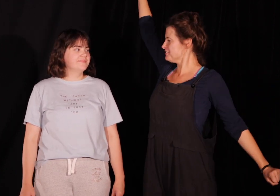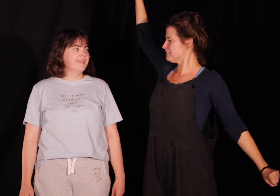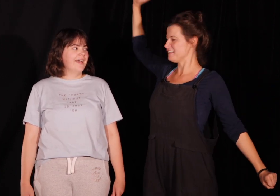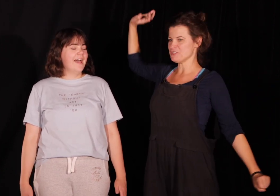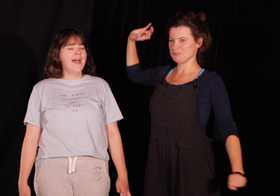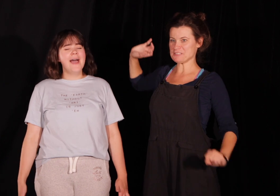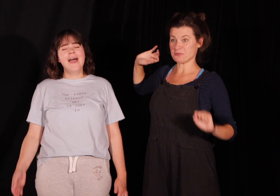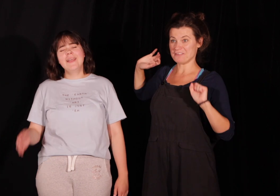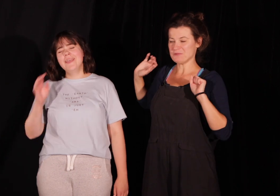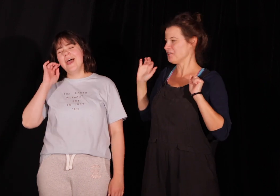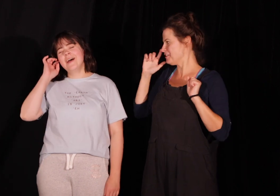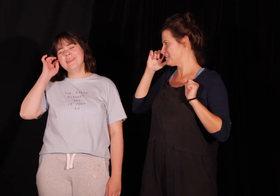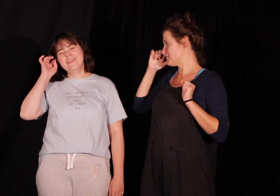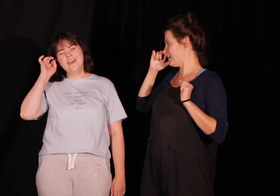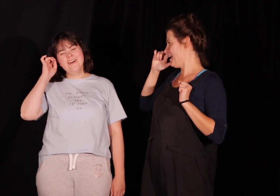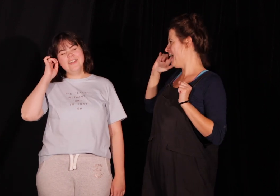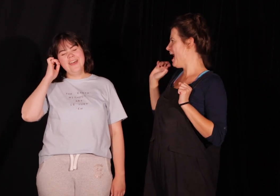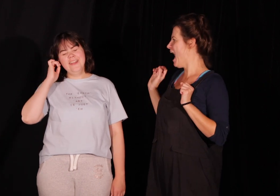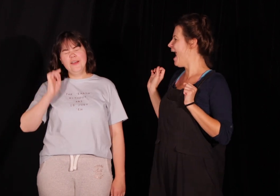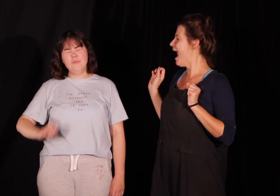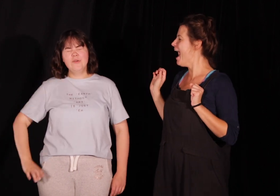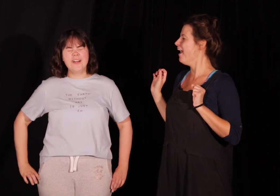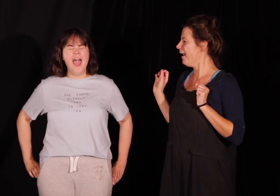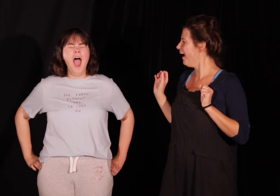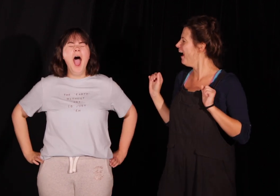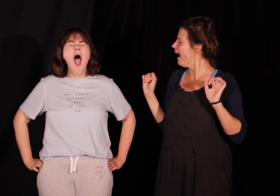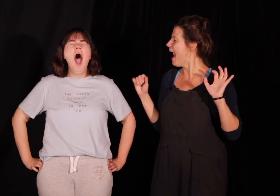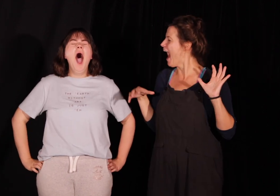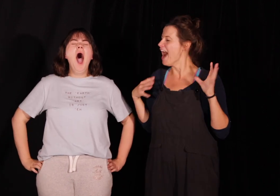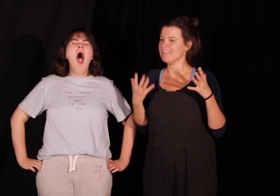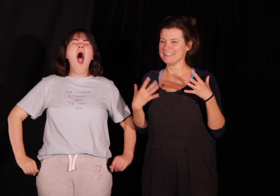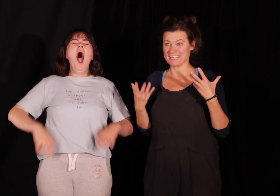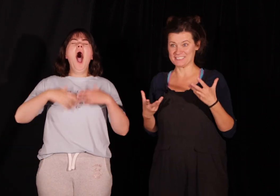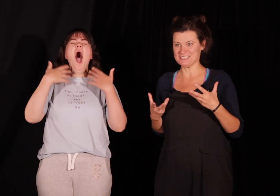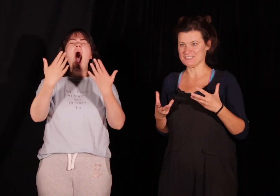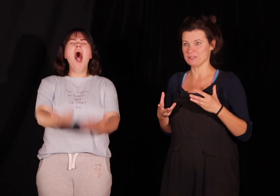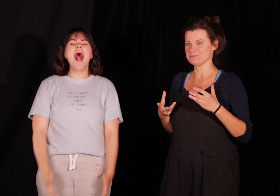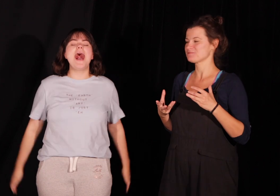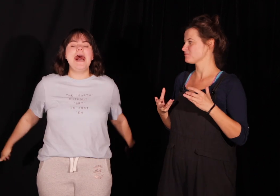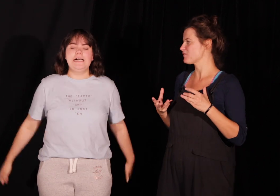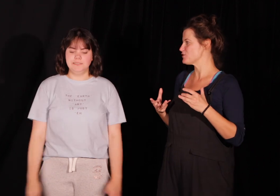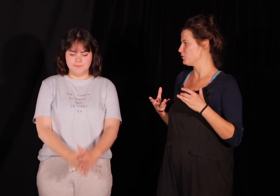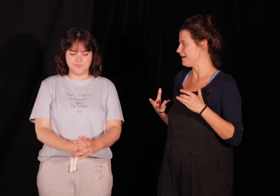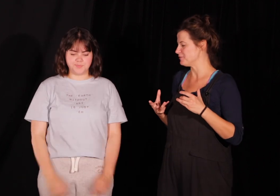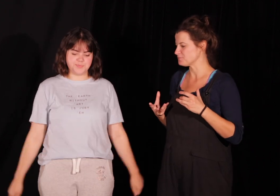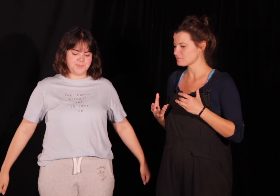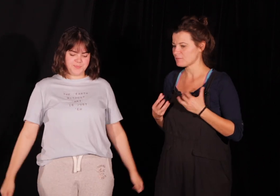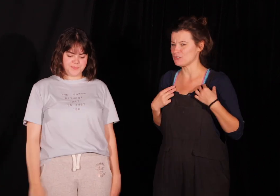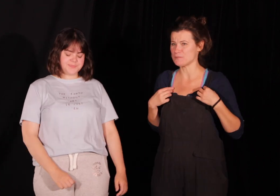ziewanie się u was pojawiło jak ty się masz to ja też muszę fantastycznie super dobrze